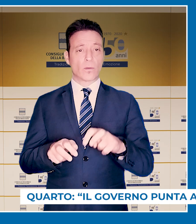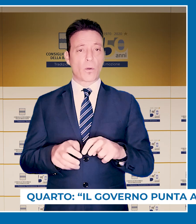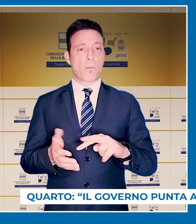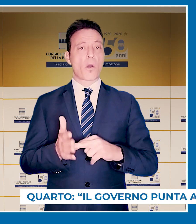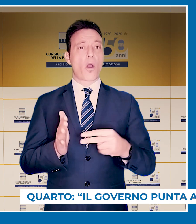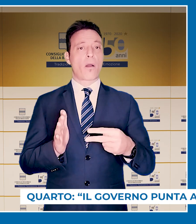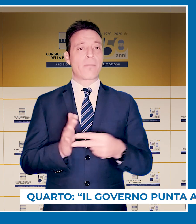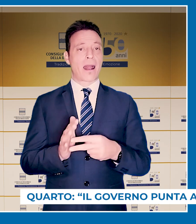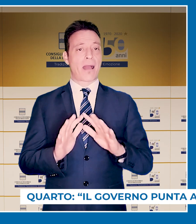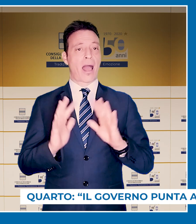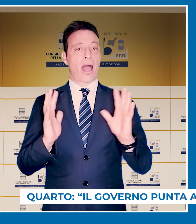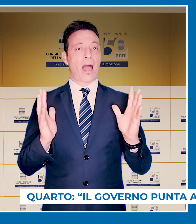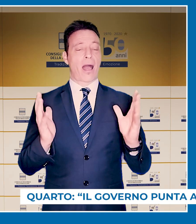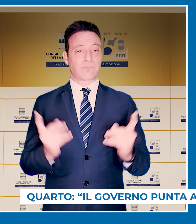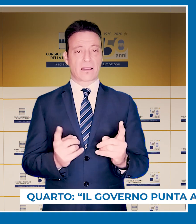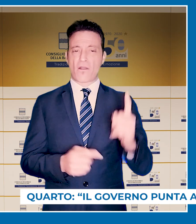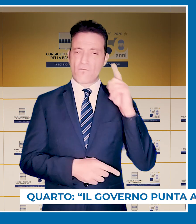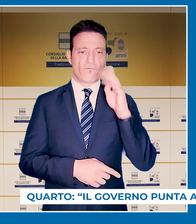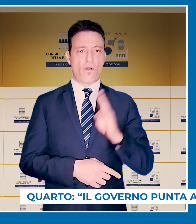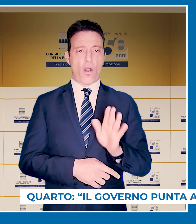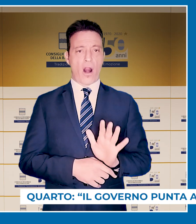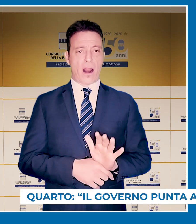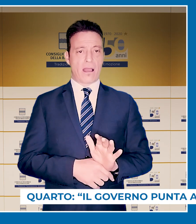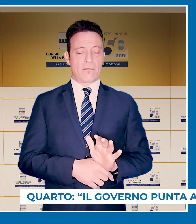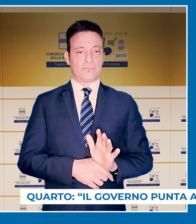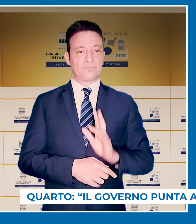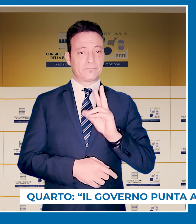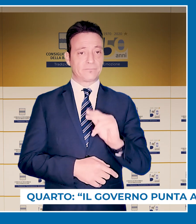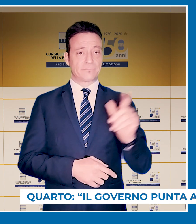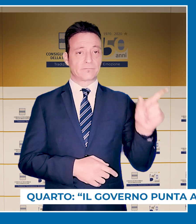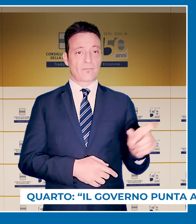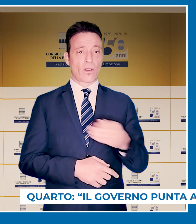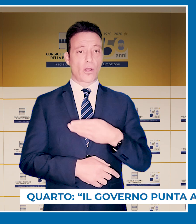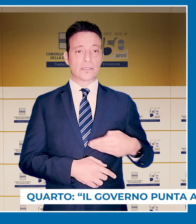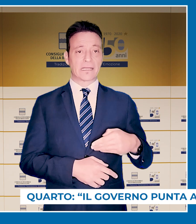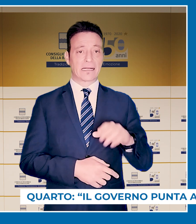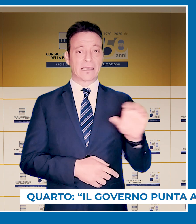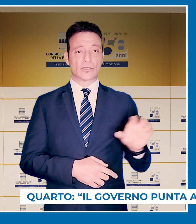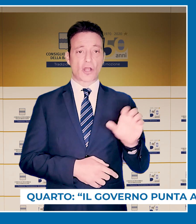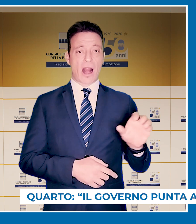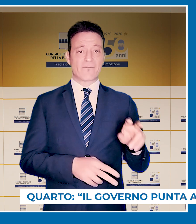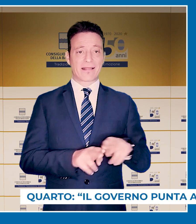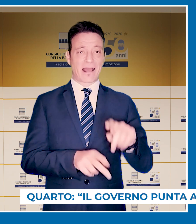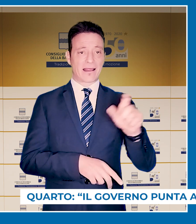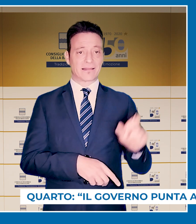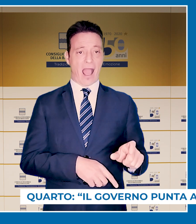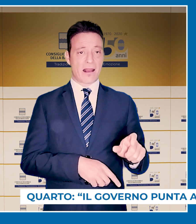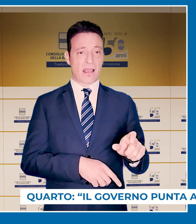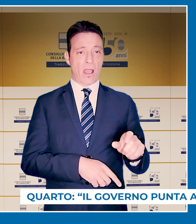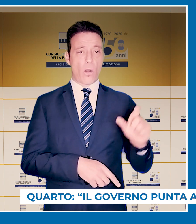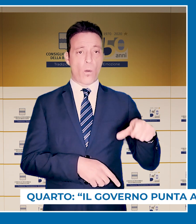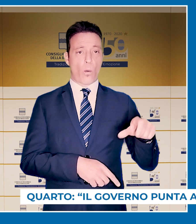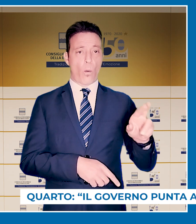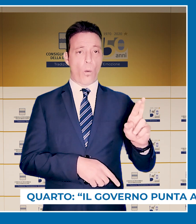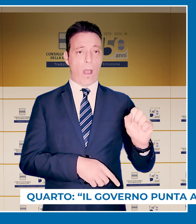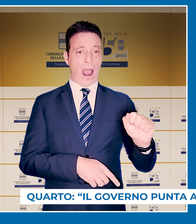'agricoltura un problema per l'ambiente, è folle. Lo ha detto il consigliere regionale di Fratelli d'Italia